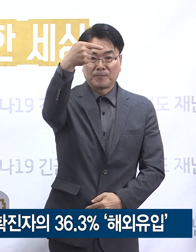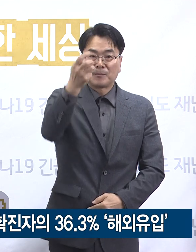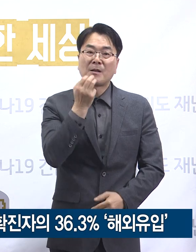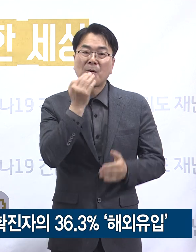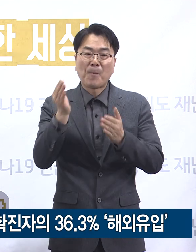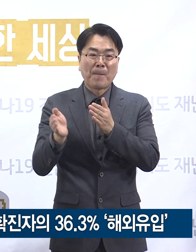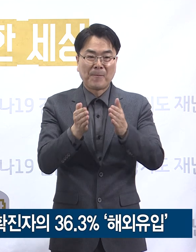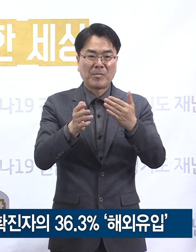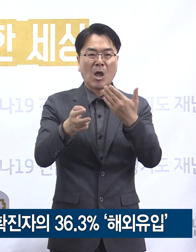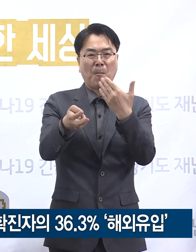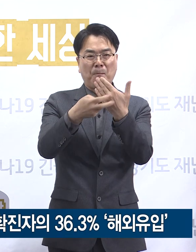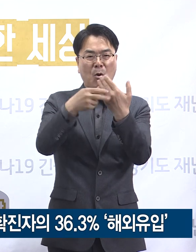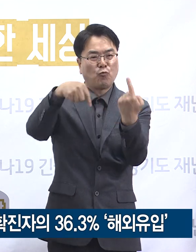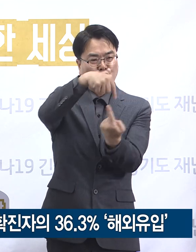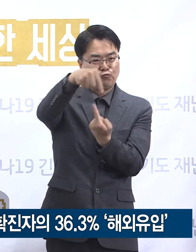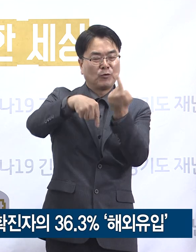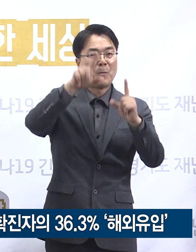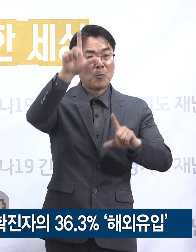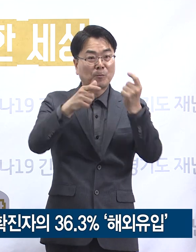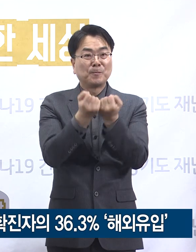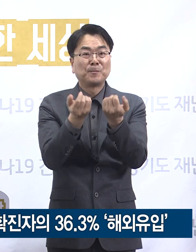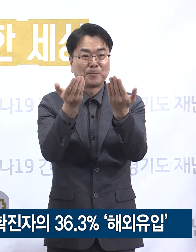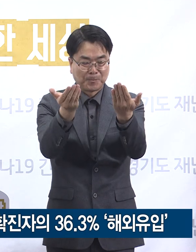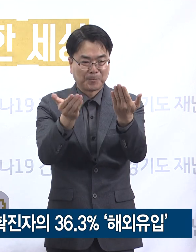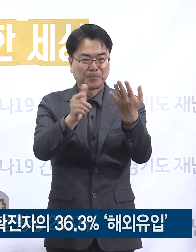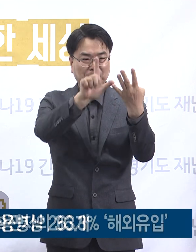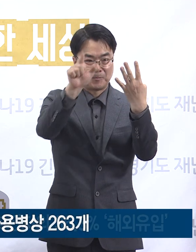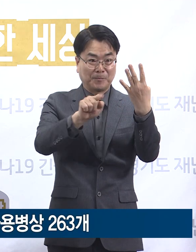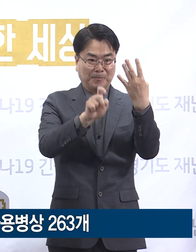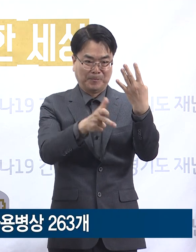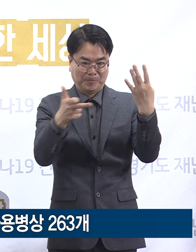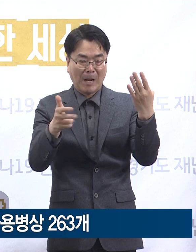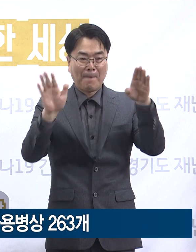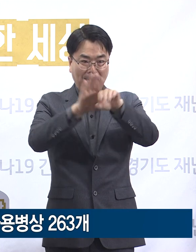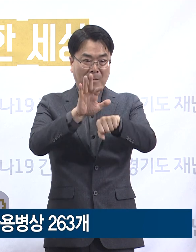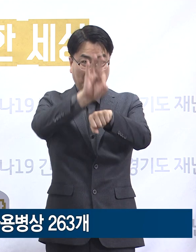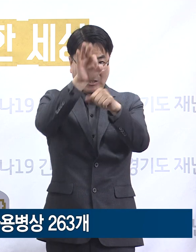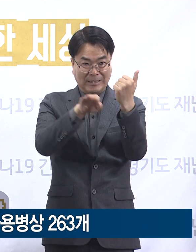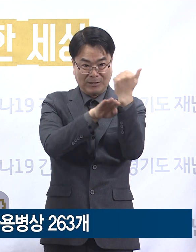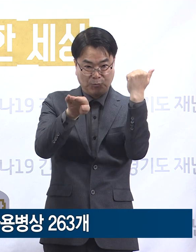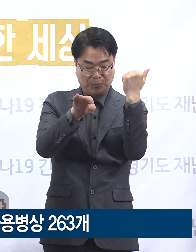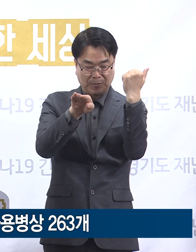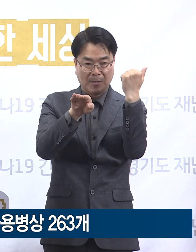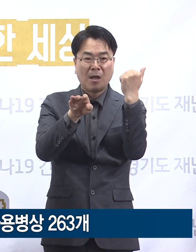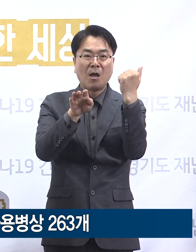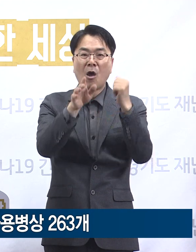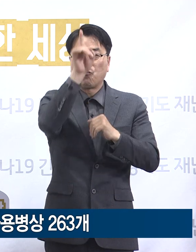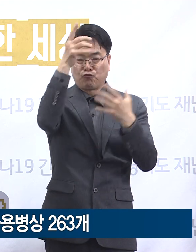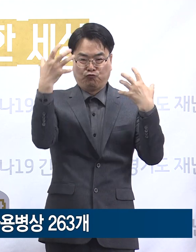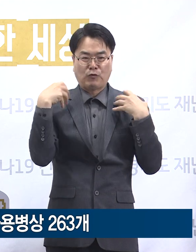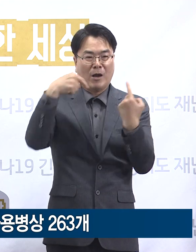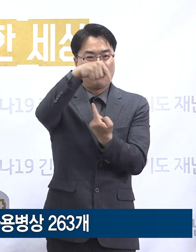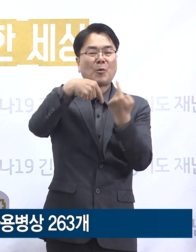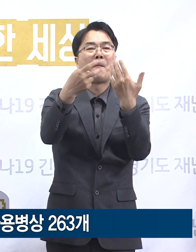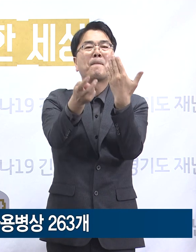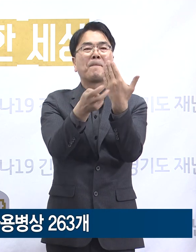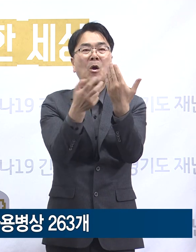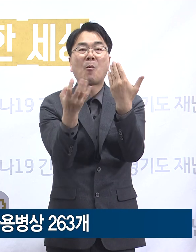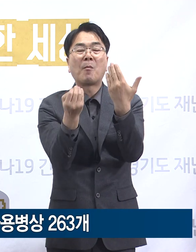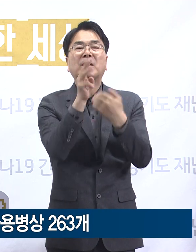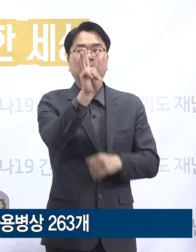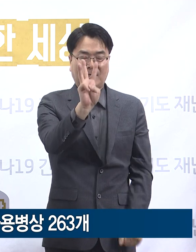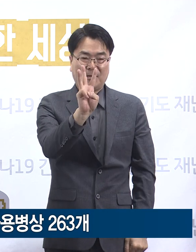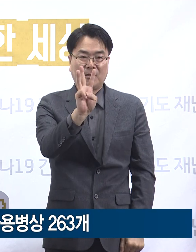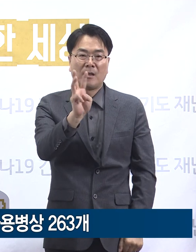경기도 병상 운영 현황입니다. 4월 17일 0시 기준 경기도는 국가지정입원치료병상 운영병원